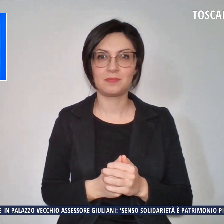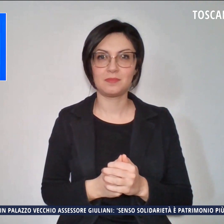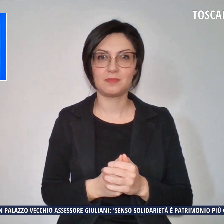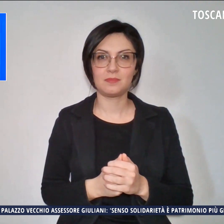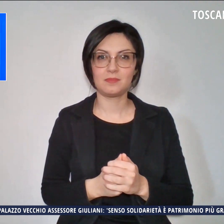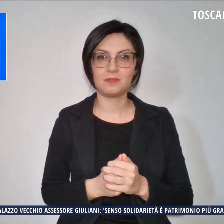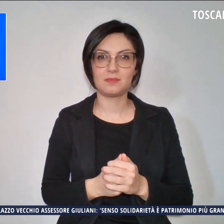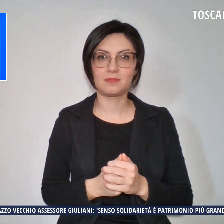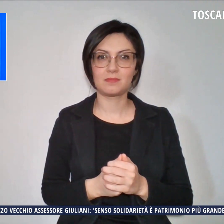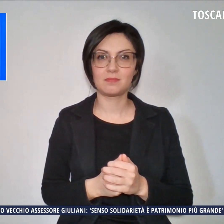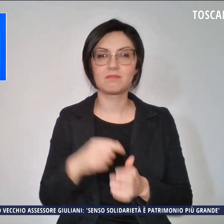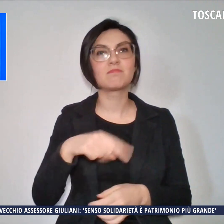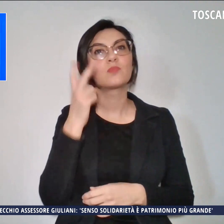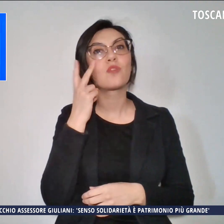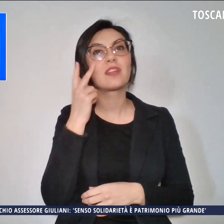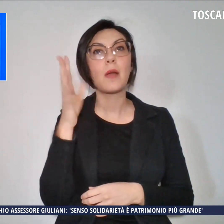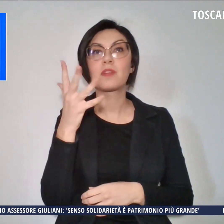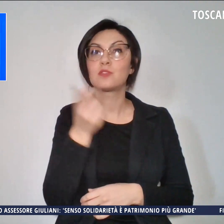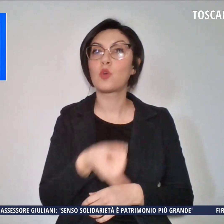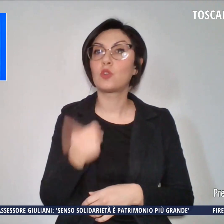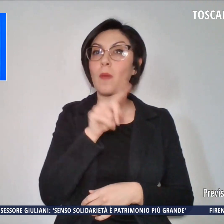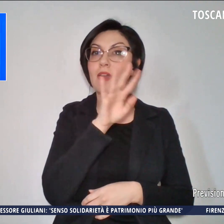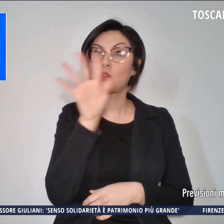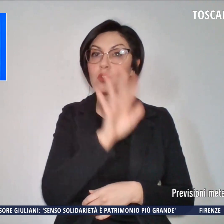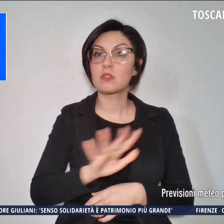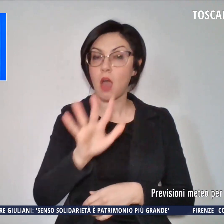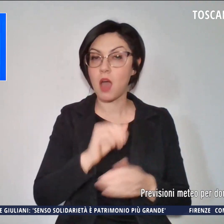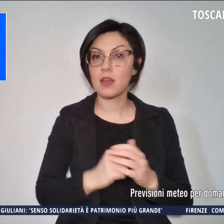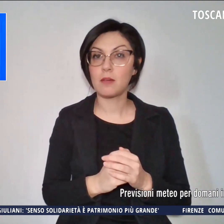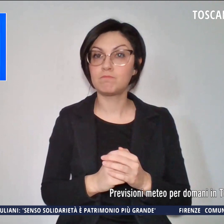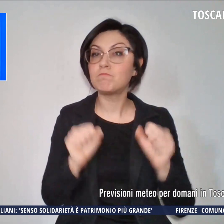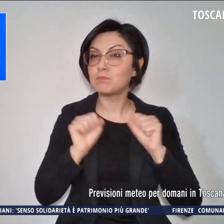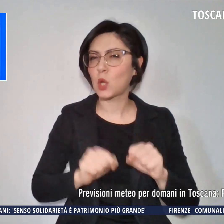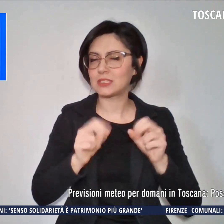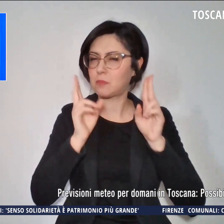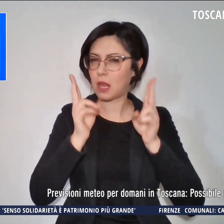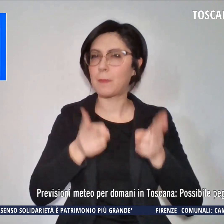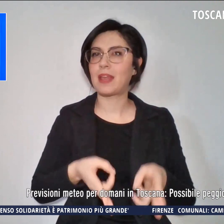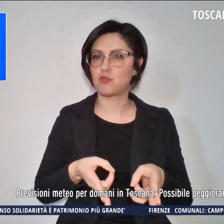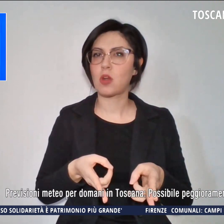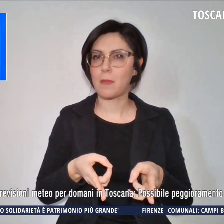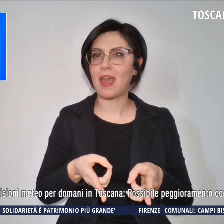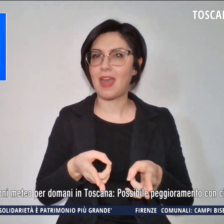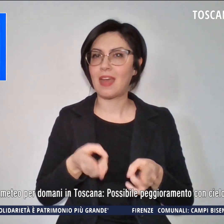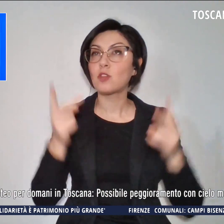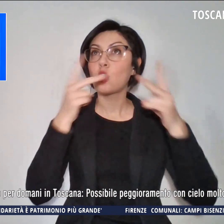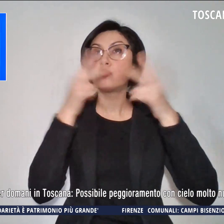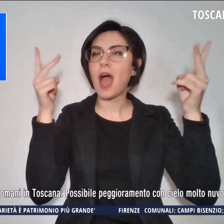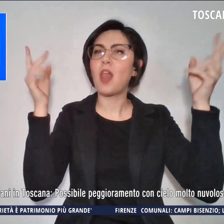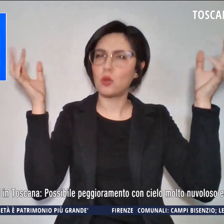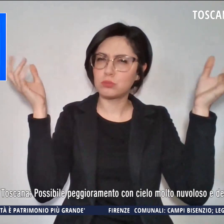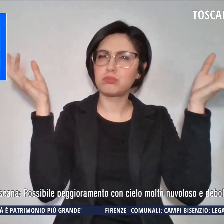E ora le previsioni meteo per domani in Toscana. Possibile peggioramento con cielo molto nuvoloso, qualche